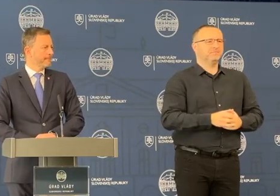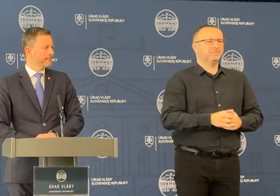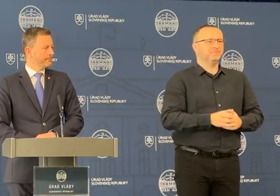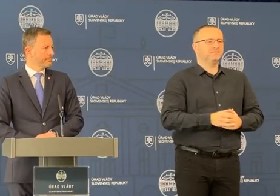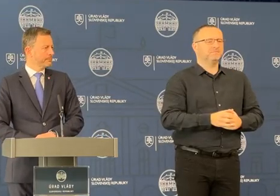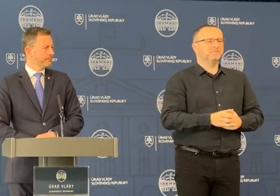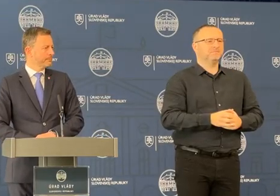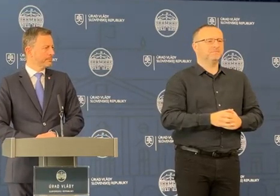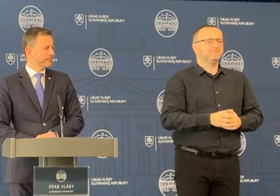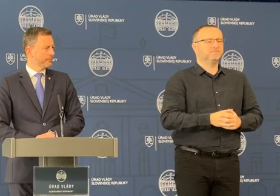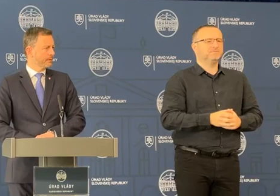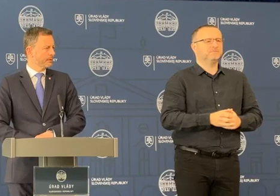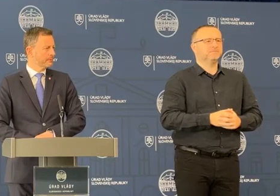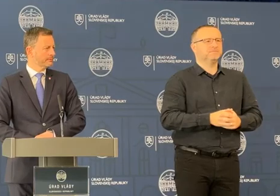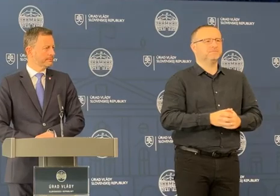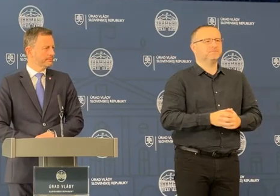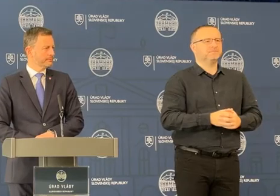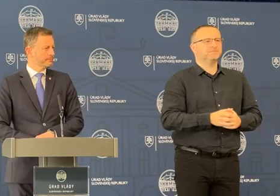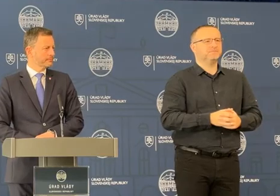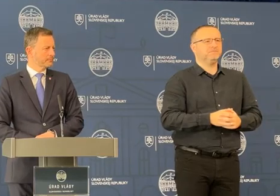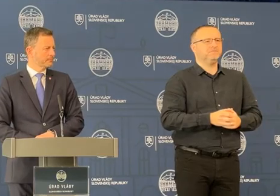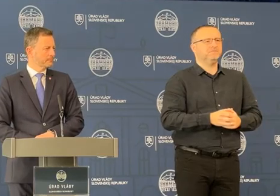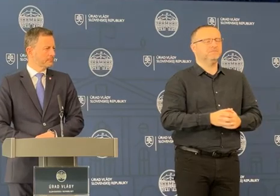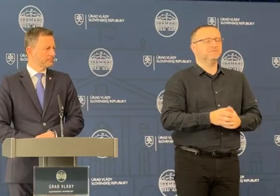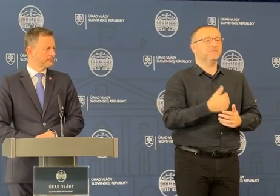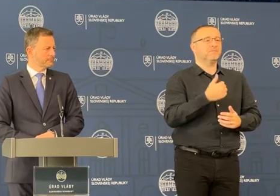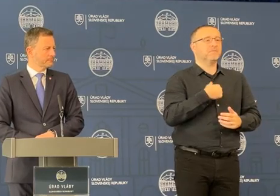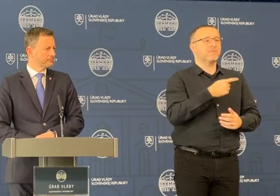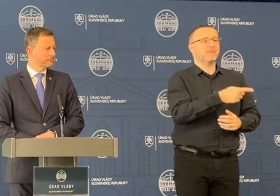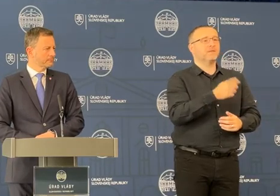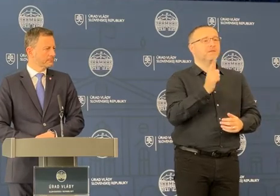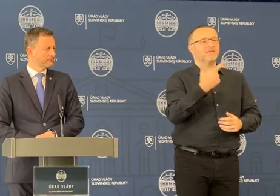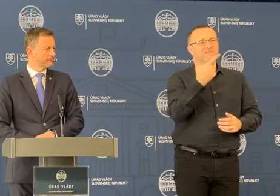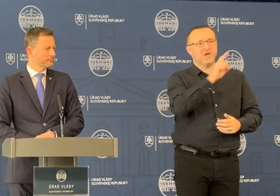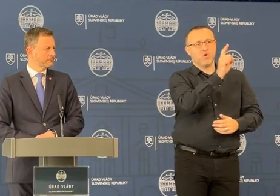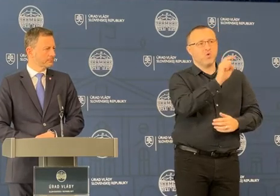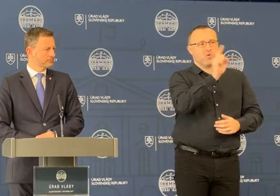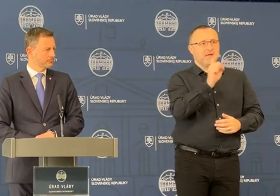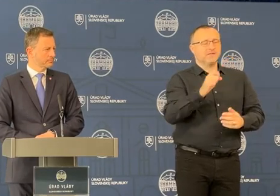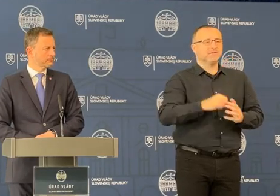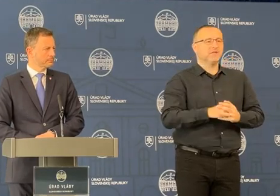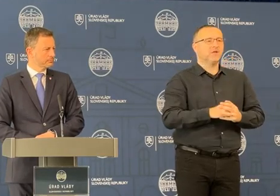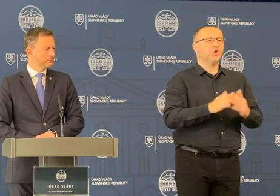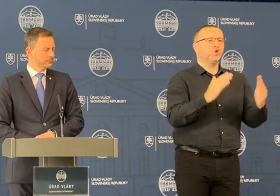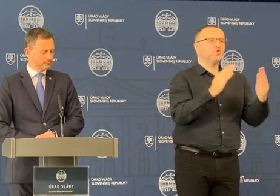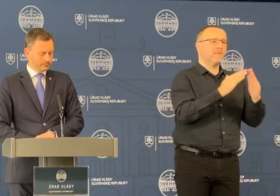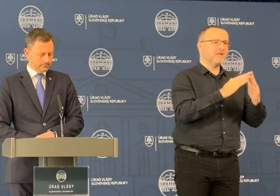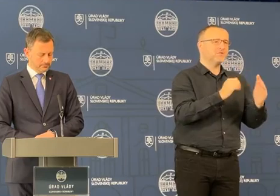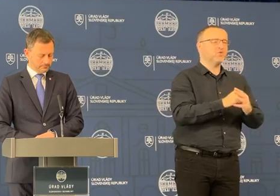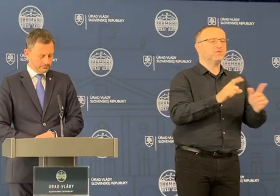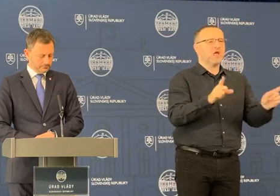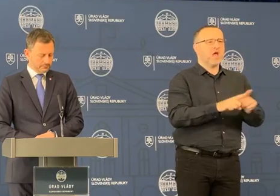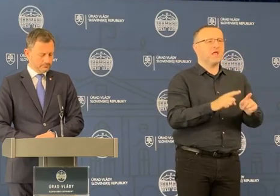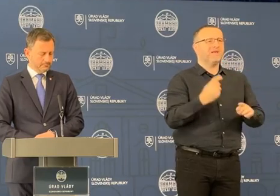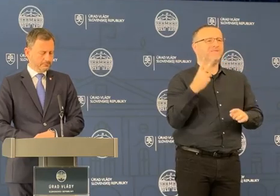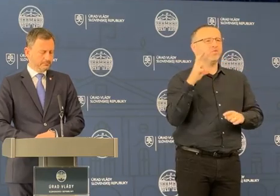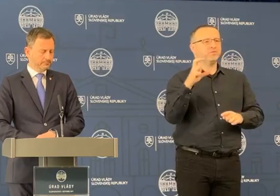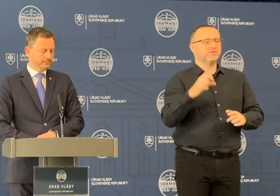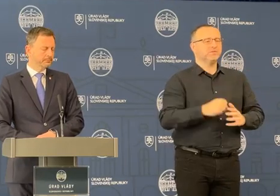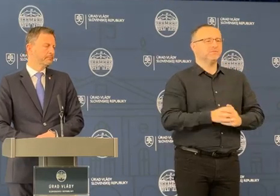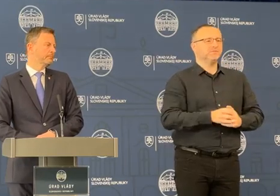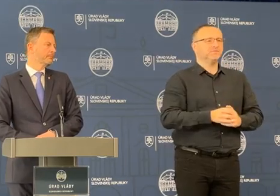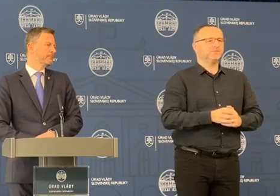Dobrý deň, prajem rastu Dubovský teatry. Mal by som dve otázky, aj čo sa týka domácnosti, aj čo sa týka vyšších územných